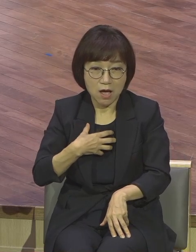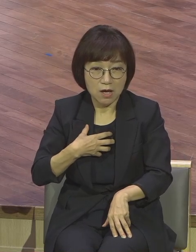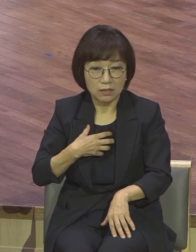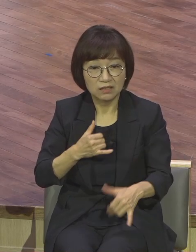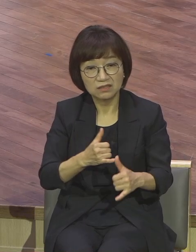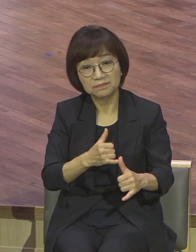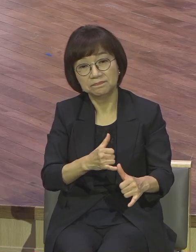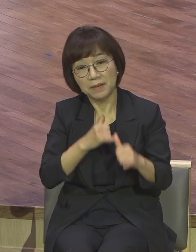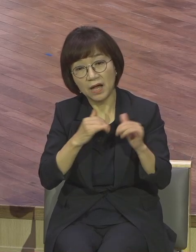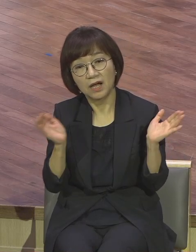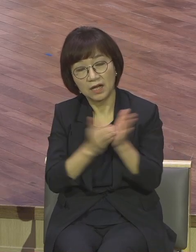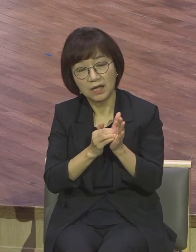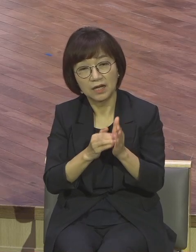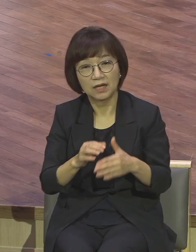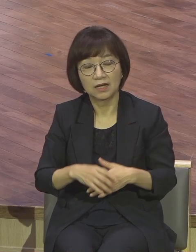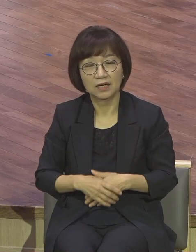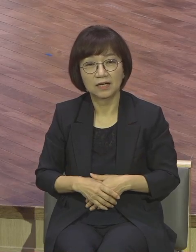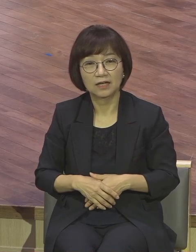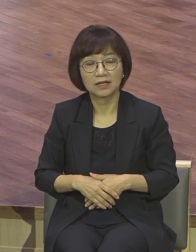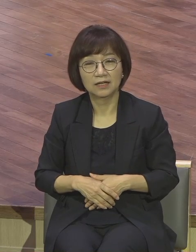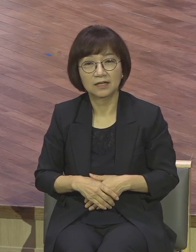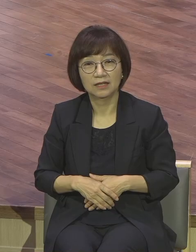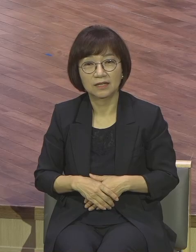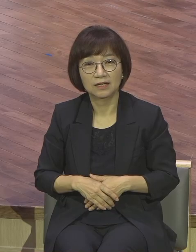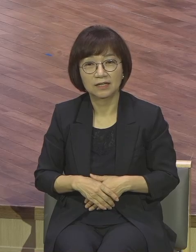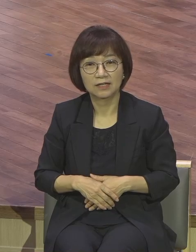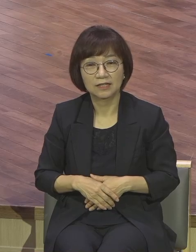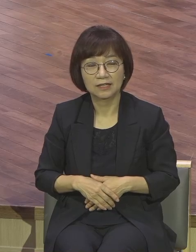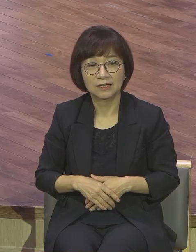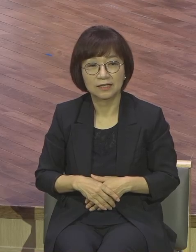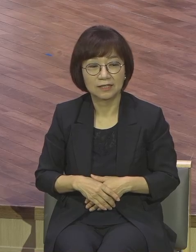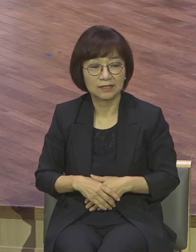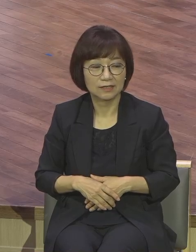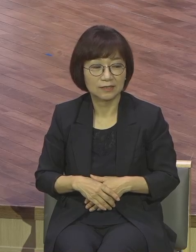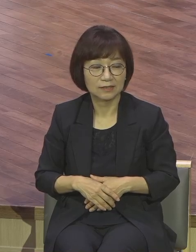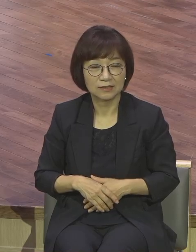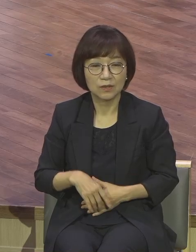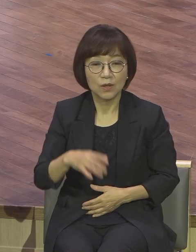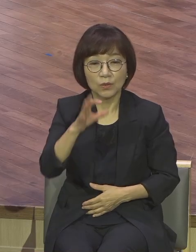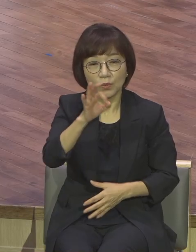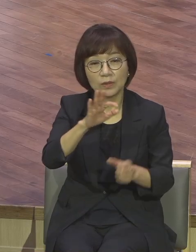버렸어요 우리 세상에 돈 사랑하는 사람도 돈 때문에 망하는 거죠